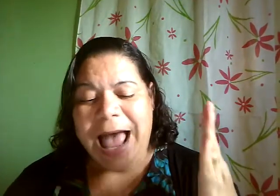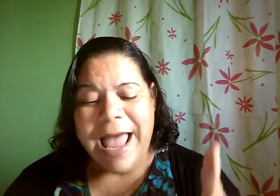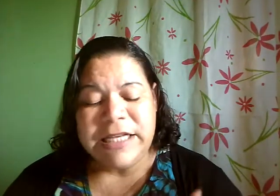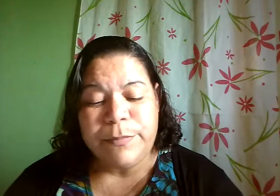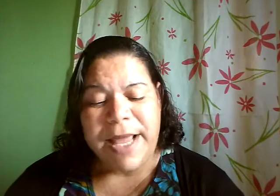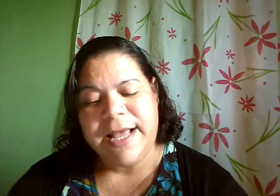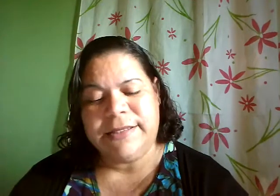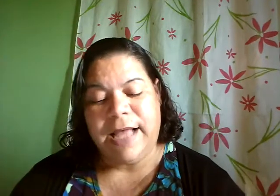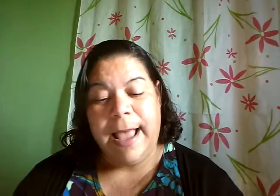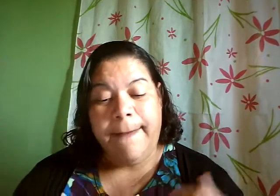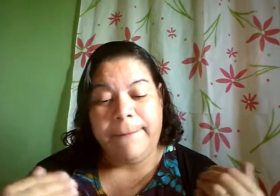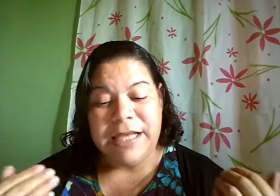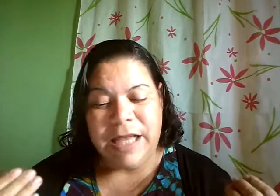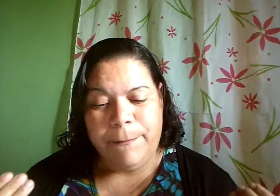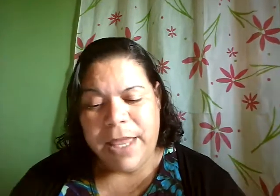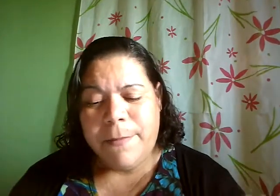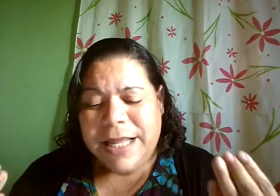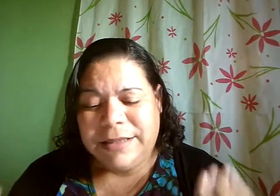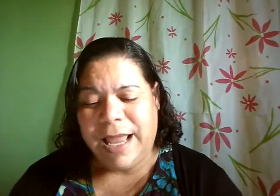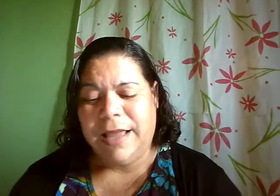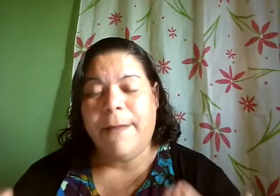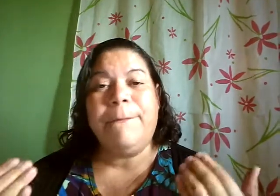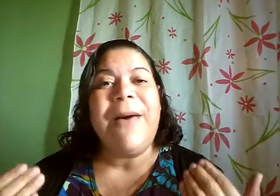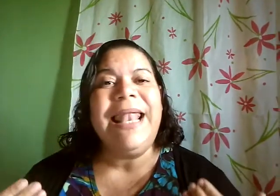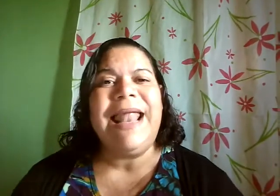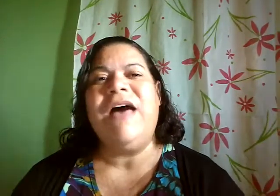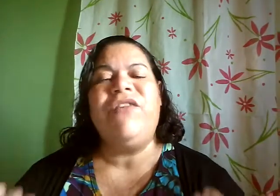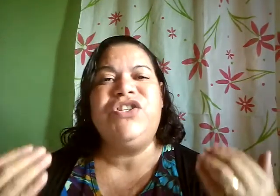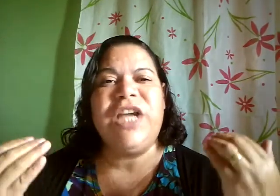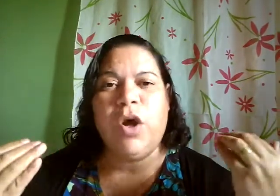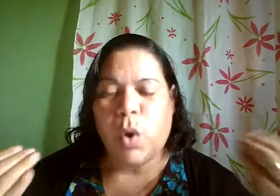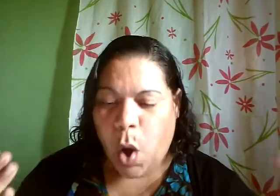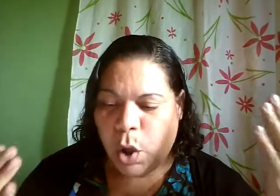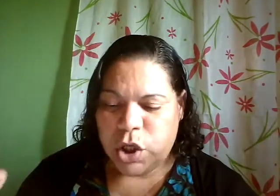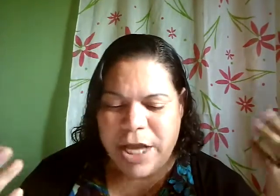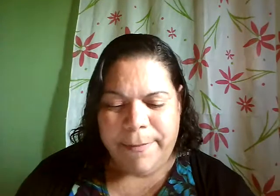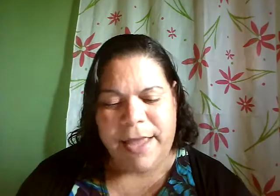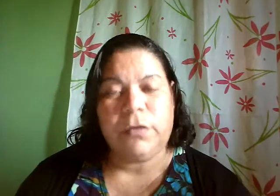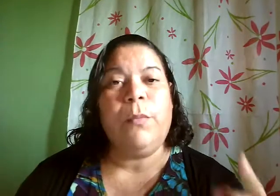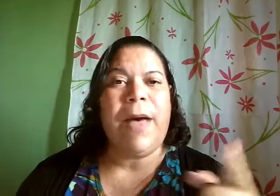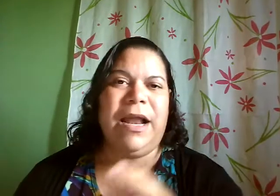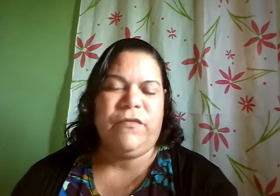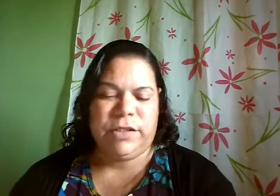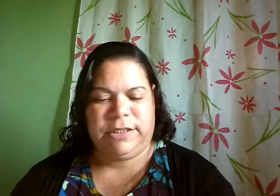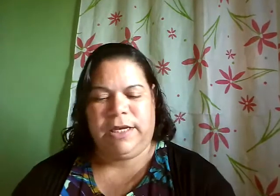a esperança, mas a Bíblia tem palavras de encorajamento para você.